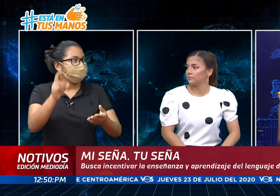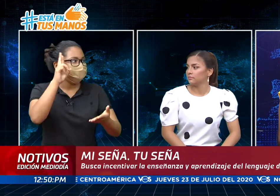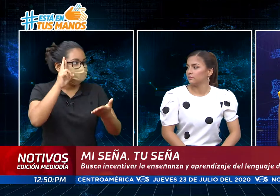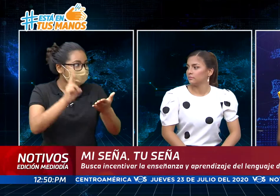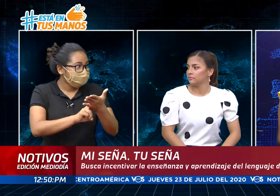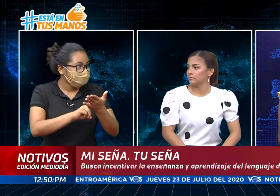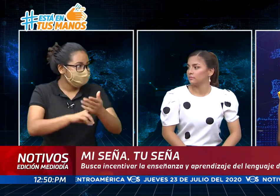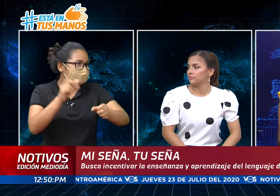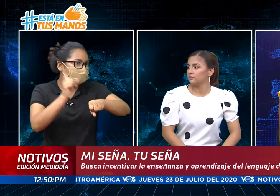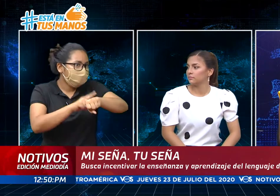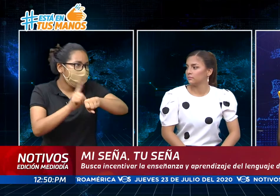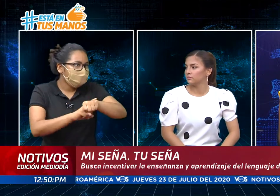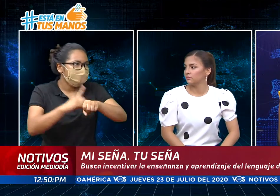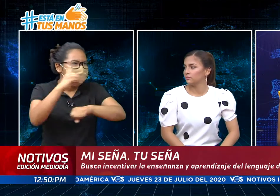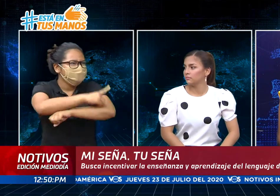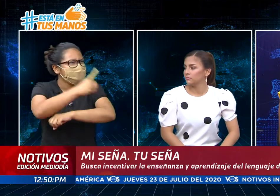el día en que se estrenará este programa.